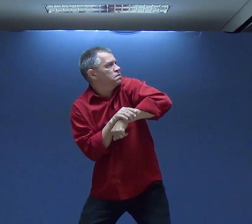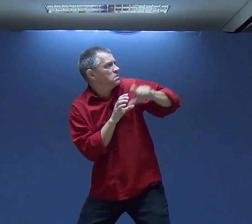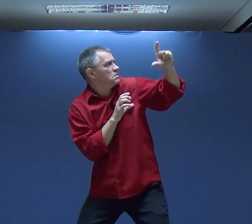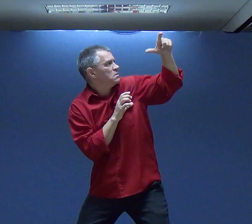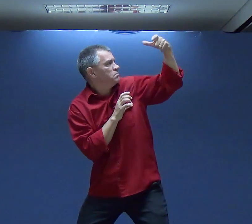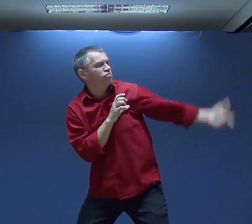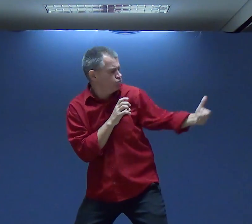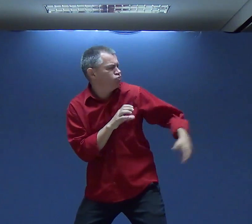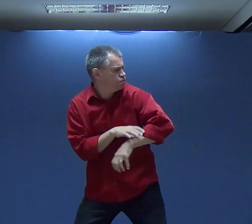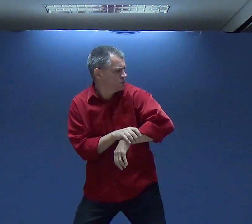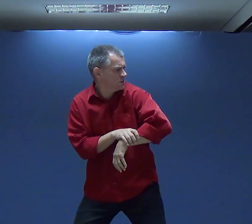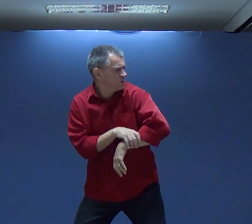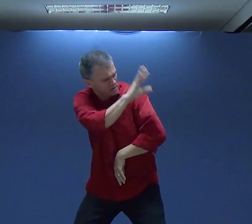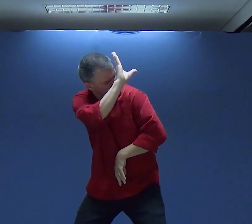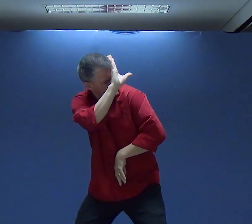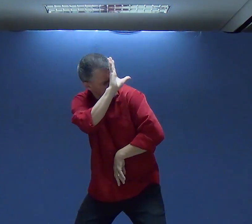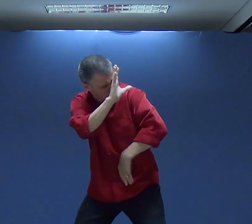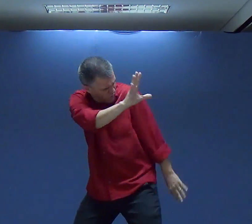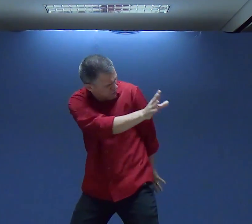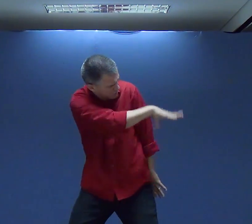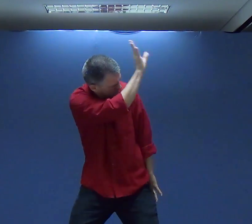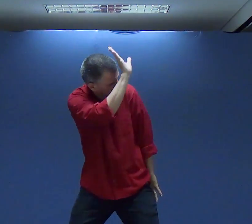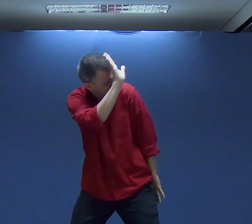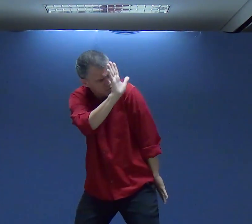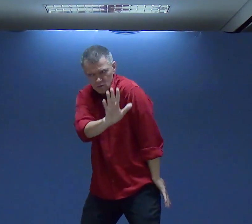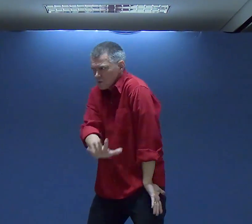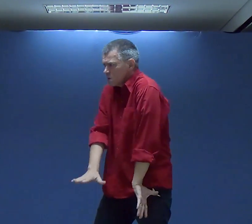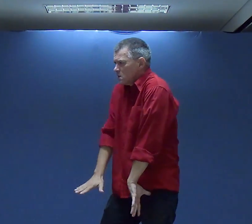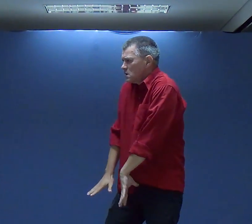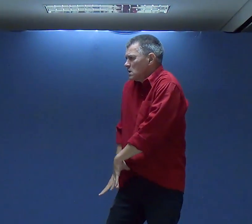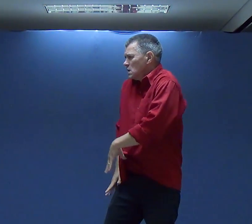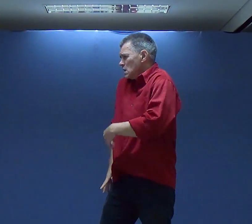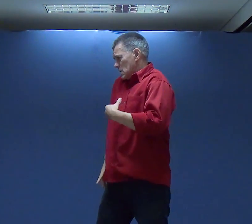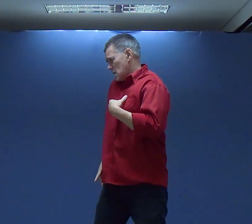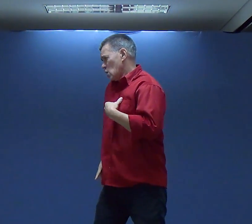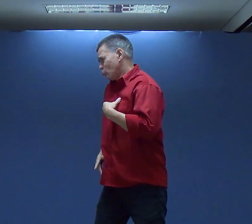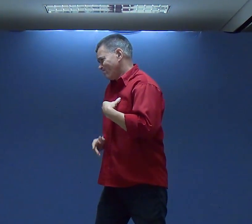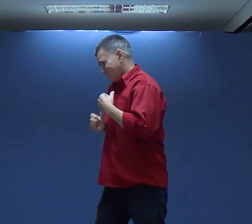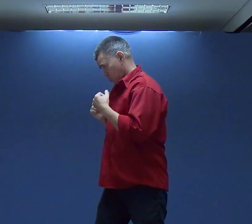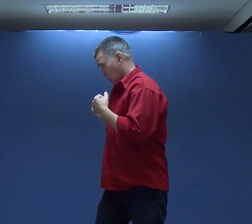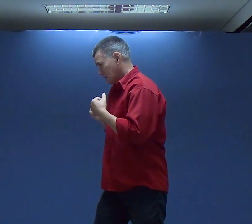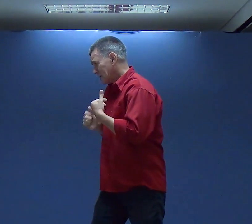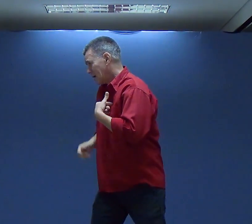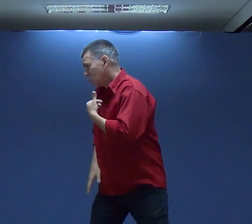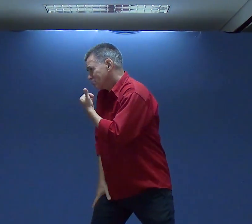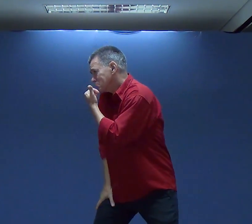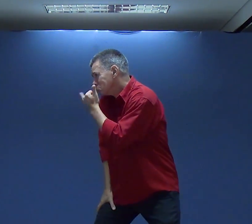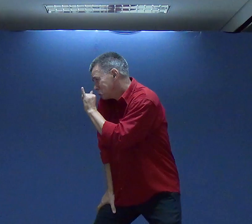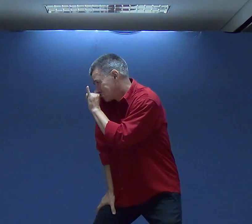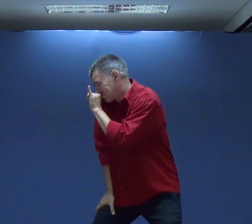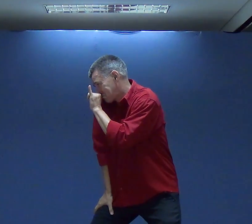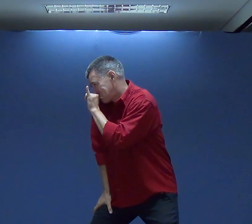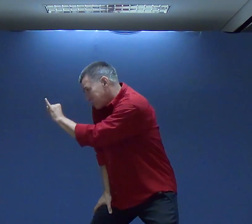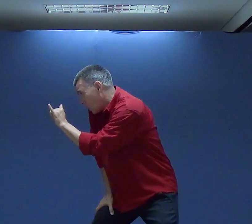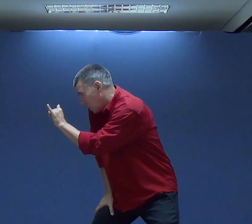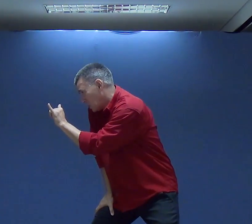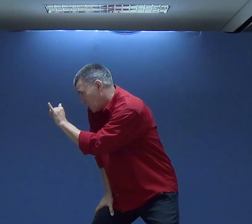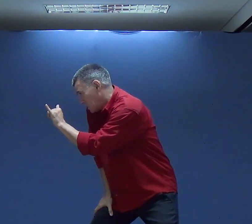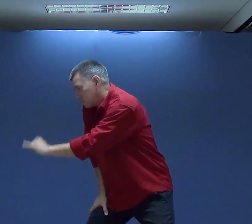meu ouvido Mas eu tenho que derrotar o meu Tenho que jogar o monge E eu tenho que dizer Viu, então Eu